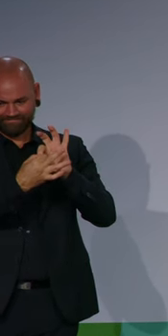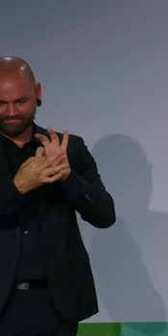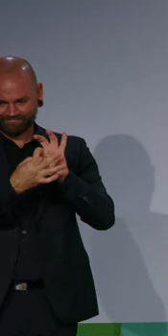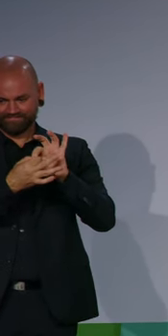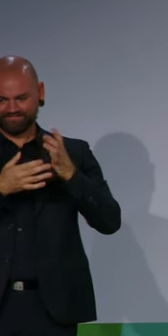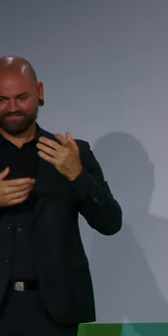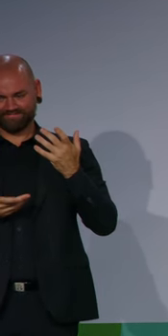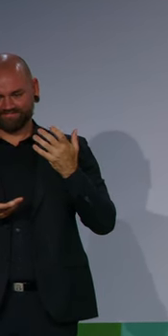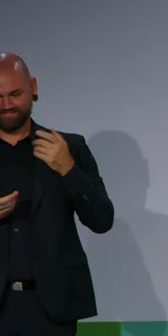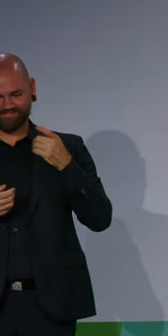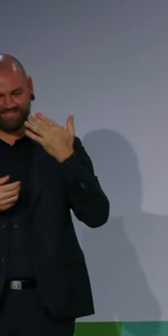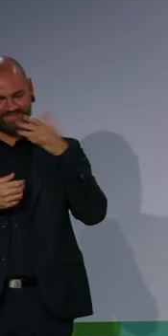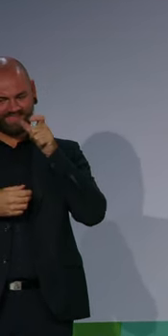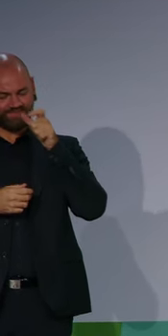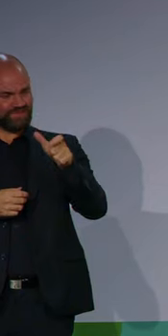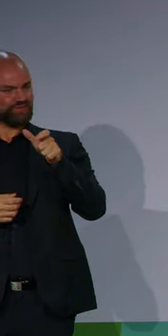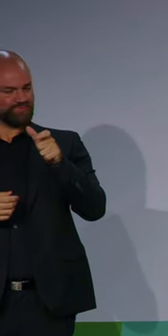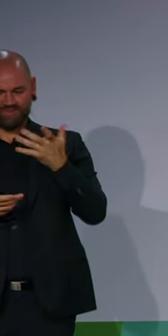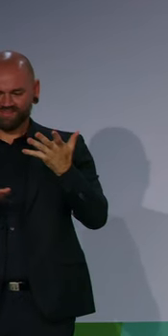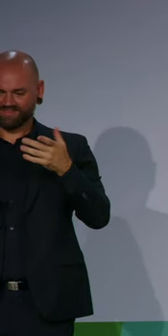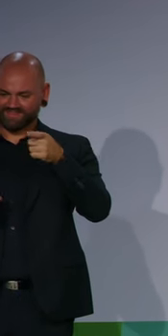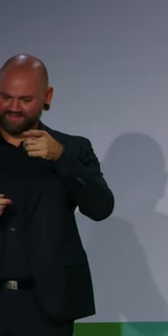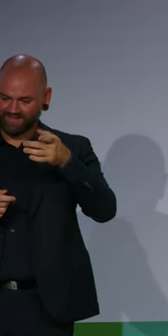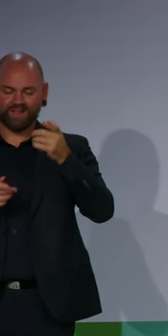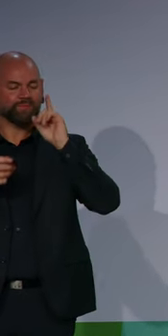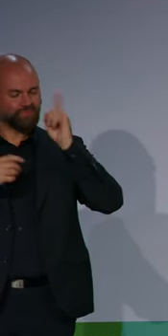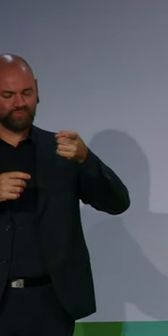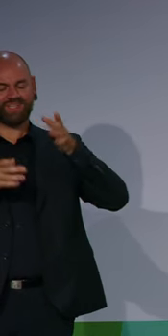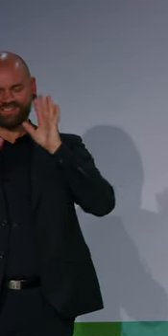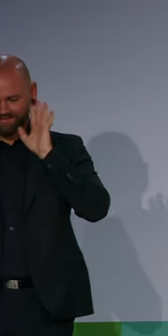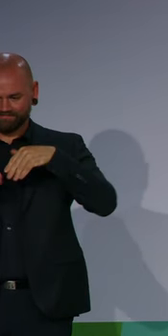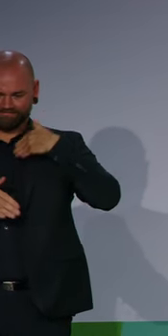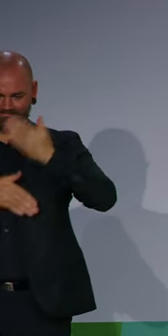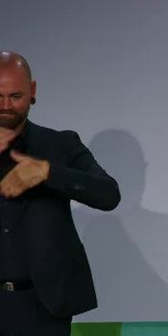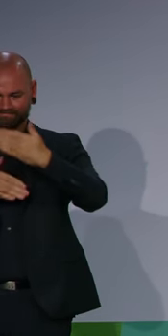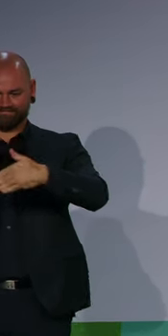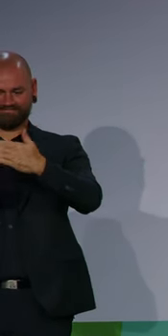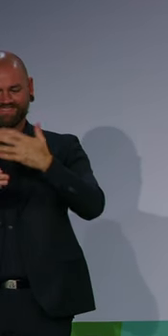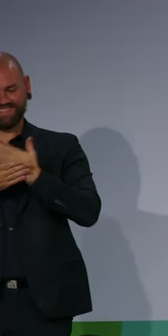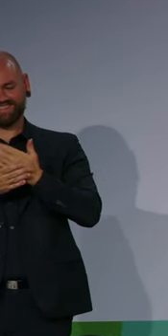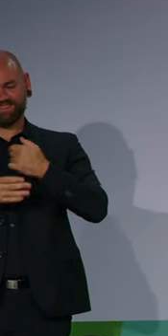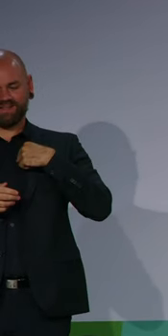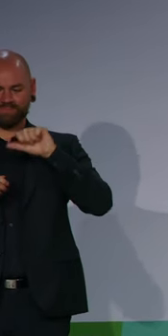Herren, bitte begrüßen Sie mit mir auf der Bühne den Bundeskanzler der Bundesrepublik Deutschland, Olaf Scholz. Herzlichen Dank.